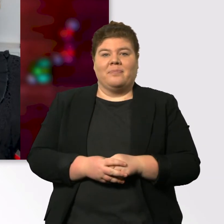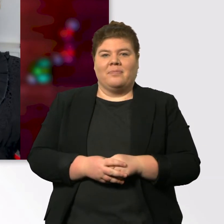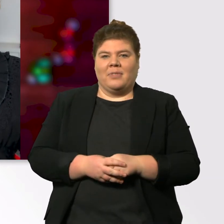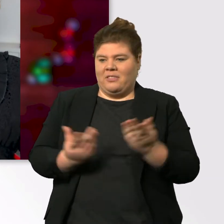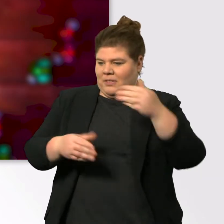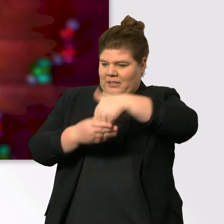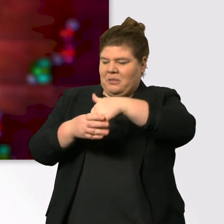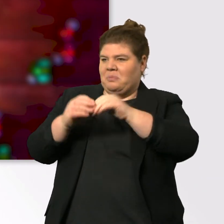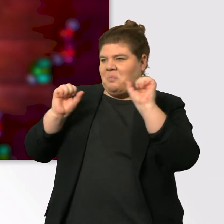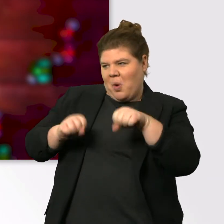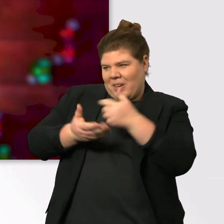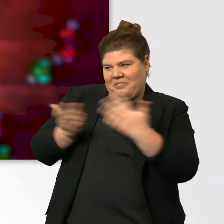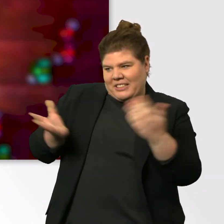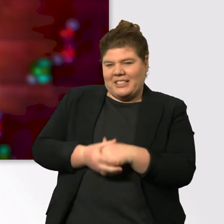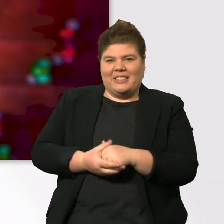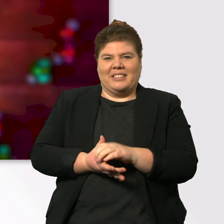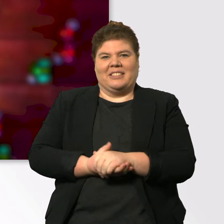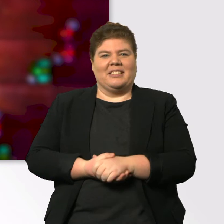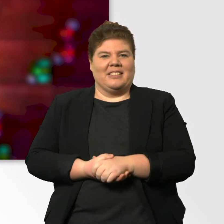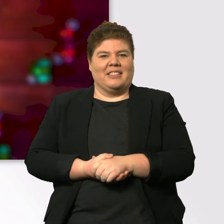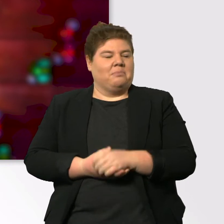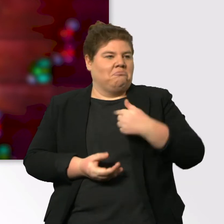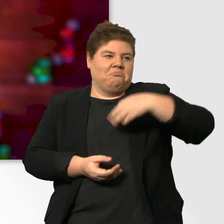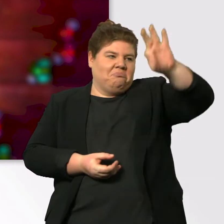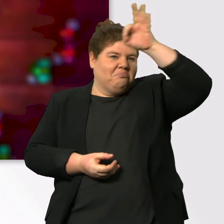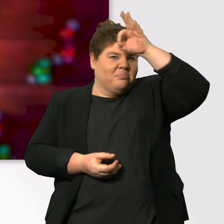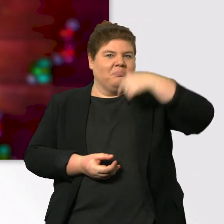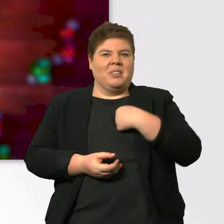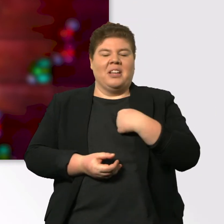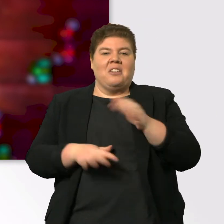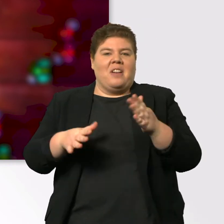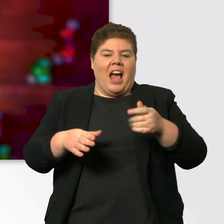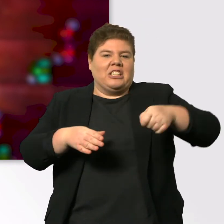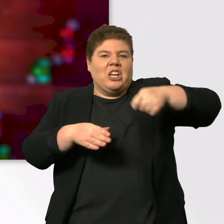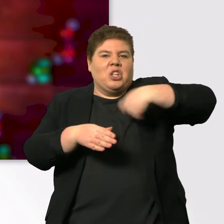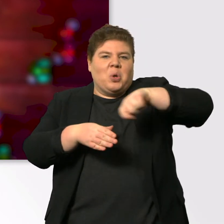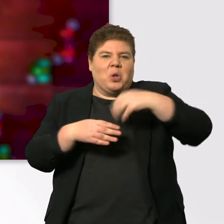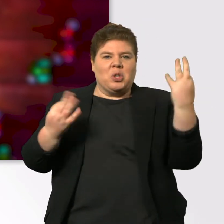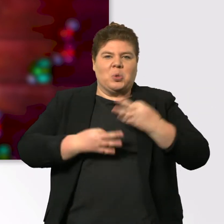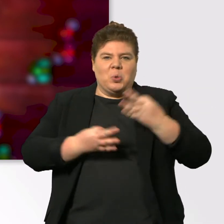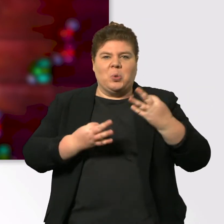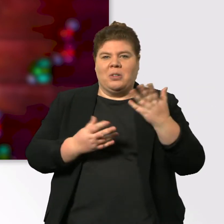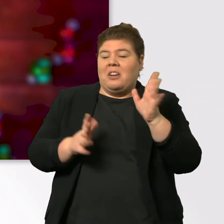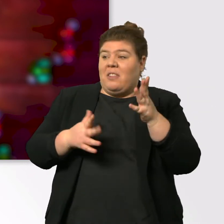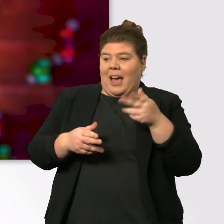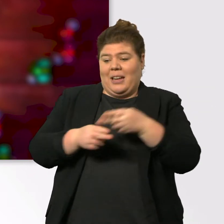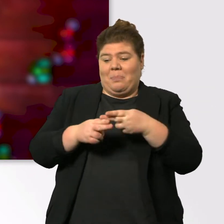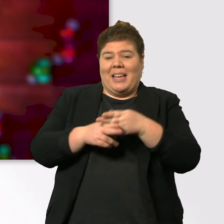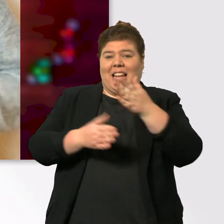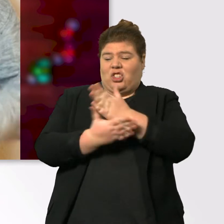drin sein? Ich hab keine Ahnung, irgendeinen Küchengegenstand vielleicht? Vielleicht ein scharfes Messer könnte ich gerade gebrauchen. Ähm,